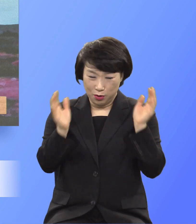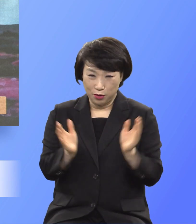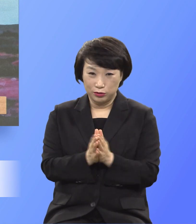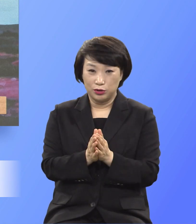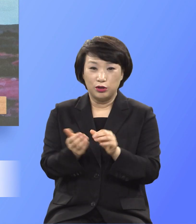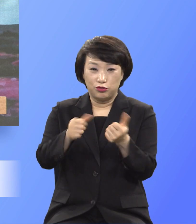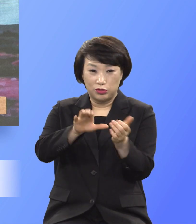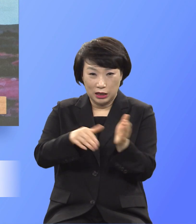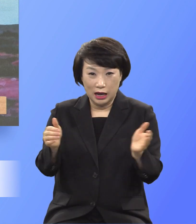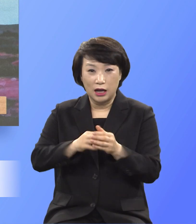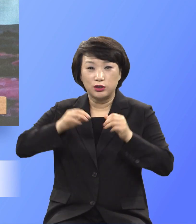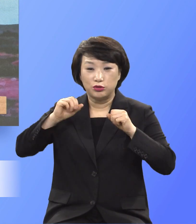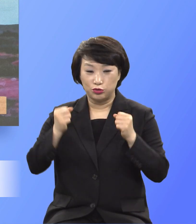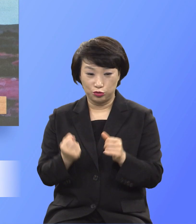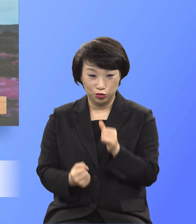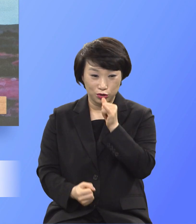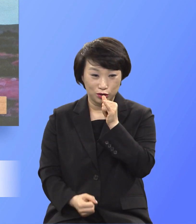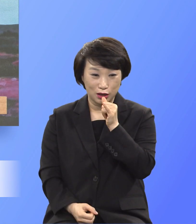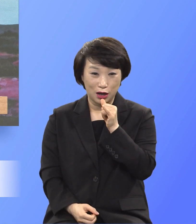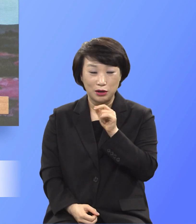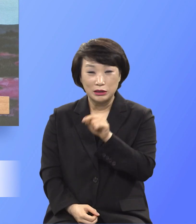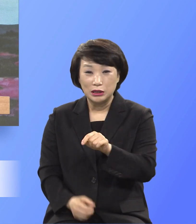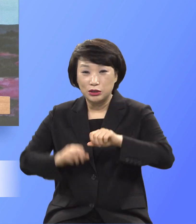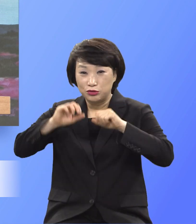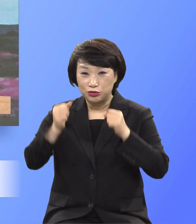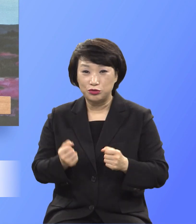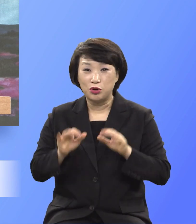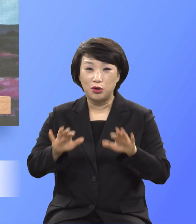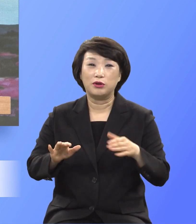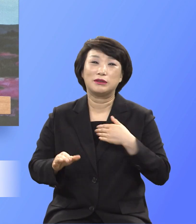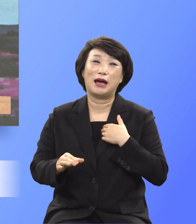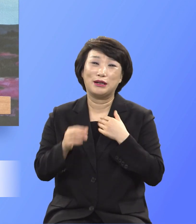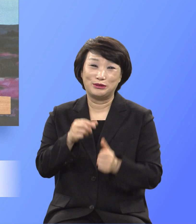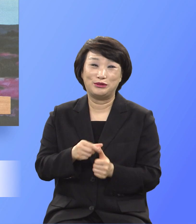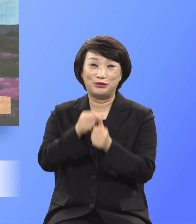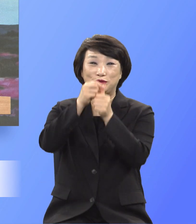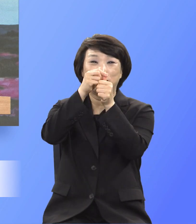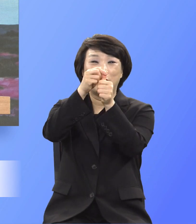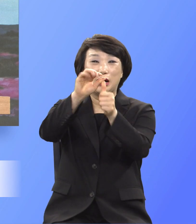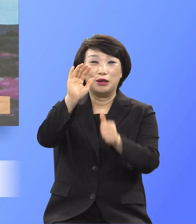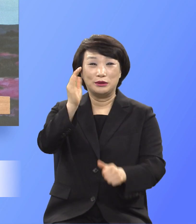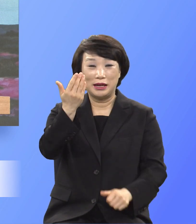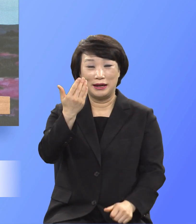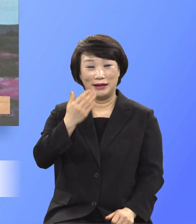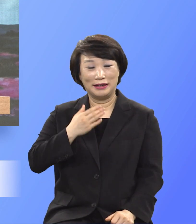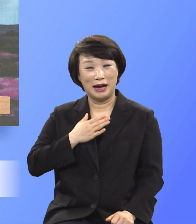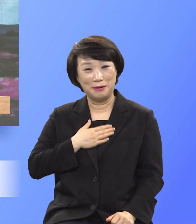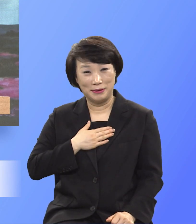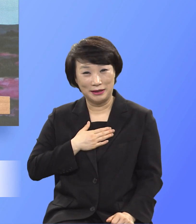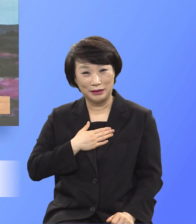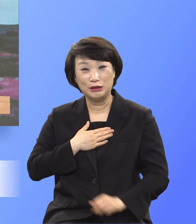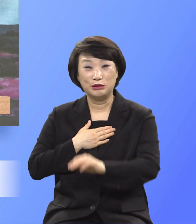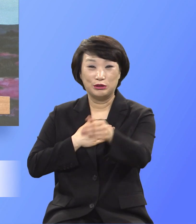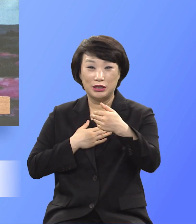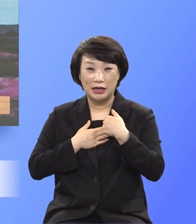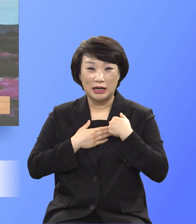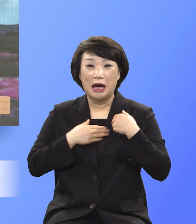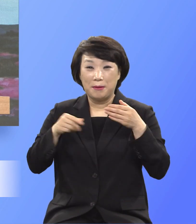복종하셨다. 그 복종이 나의 구원이 되니 우리에게는 믿음이 되고